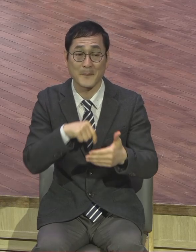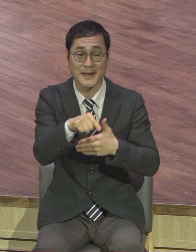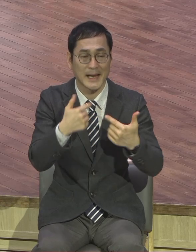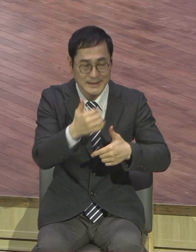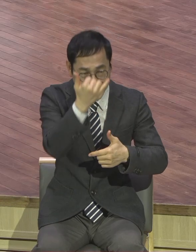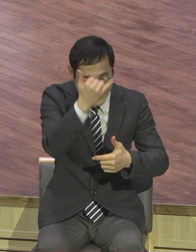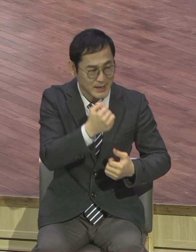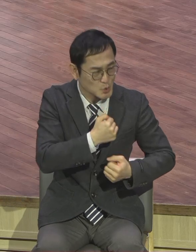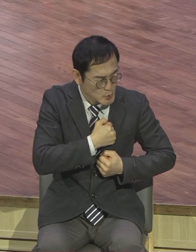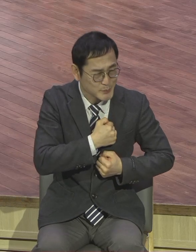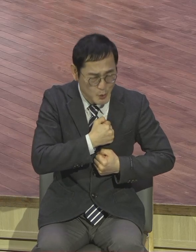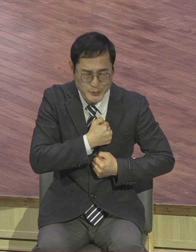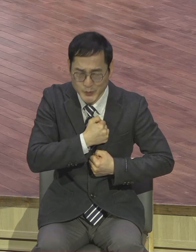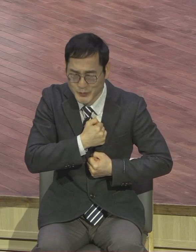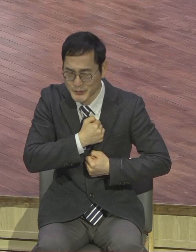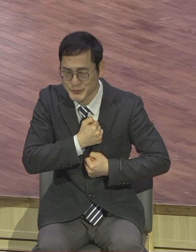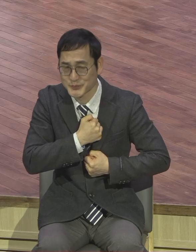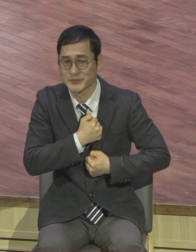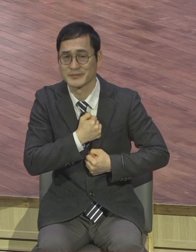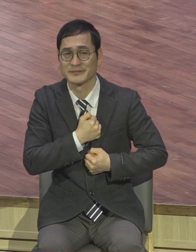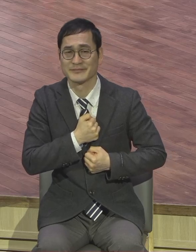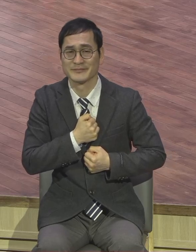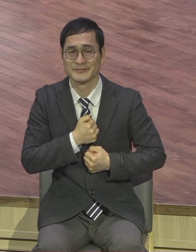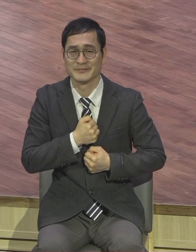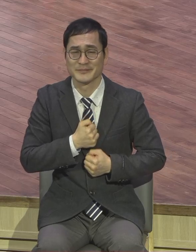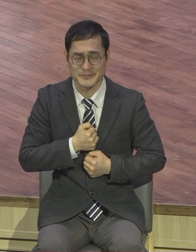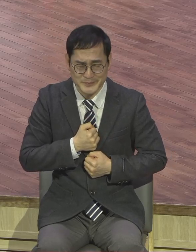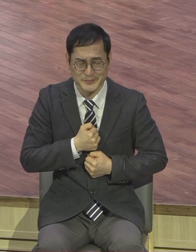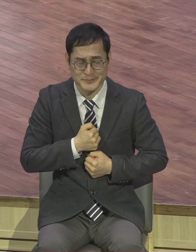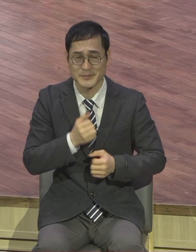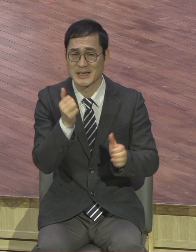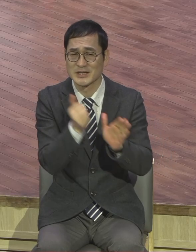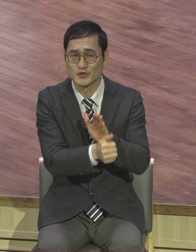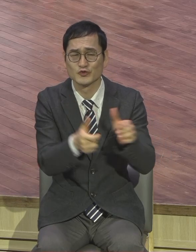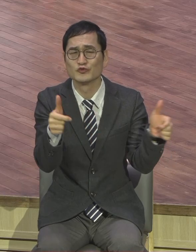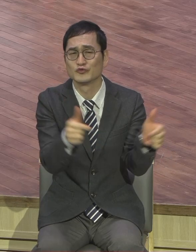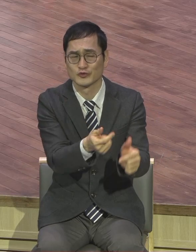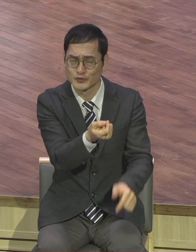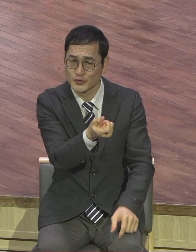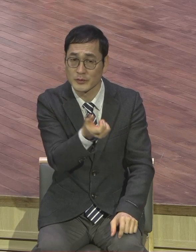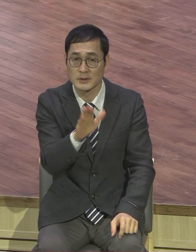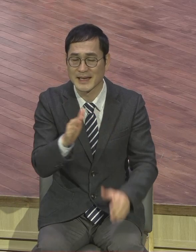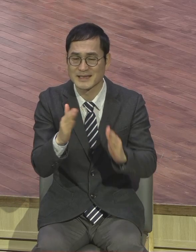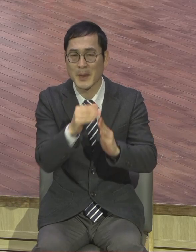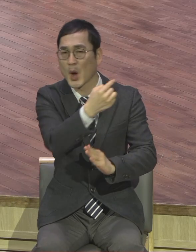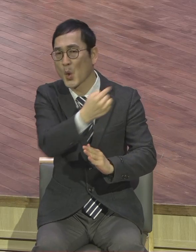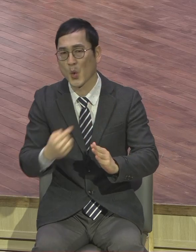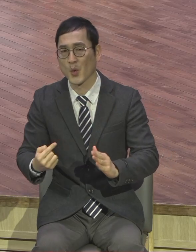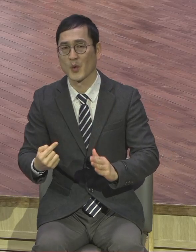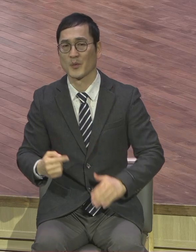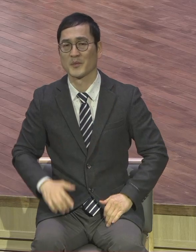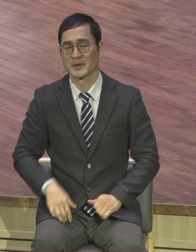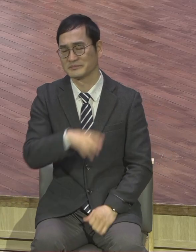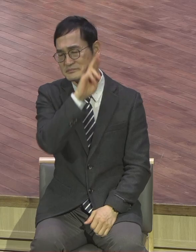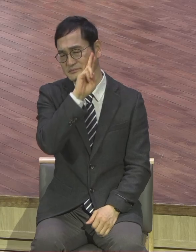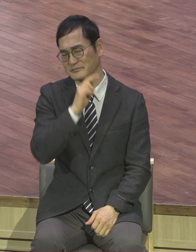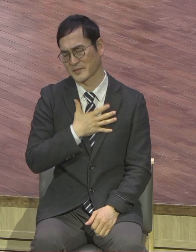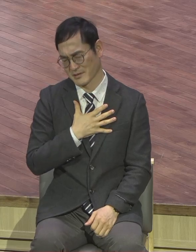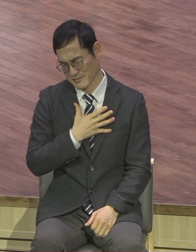지키고 긴장하니까 그렇게 큰 실수를 안 하는데 집에 들어오는 순간에 가족 보는 순간에 그냥 내